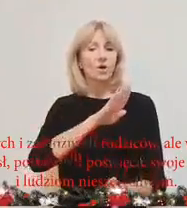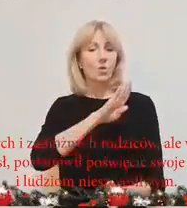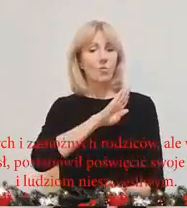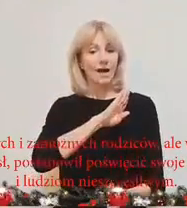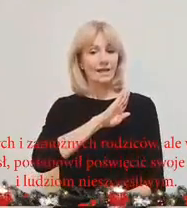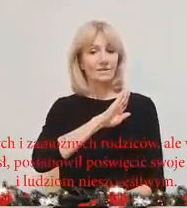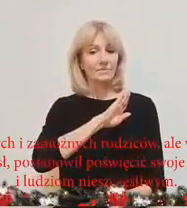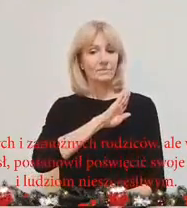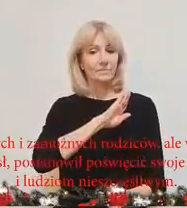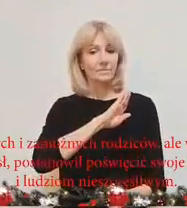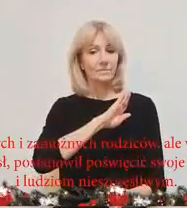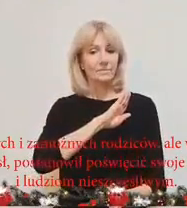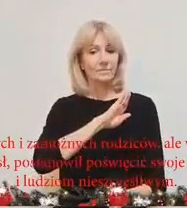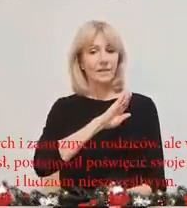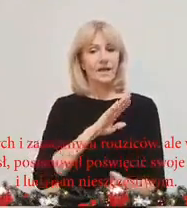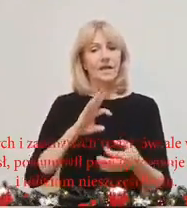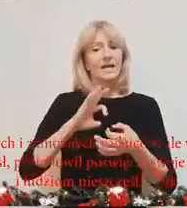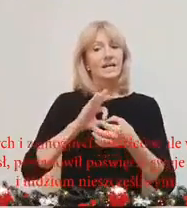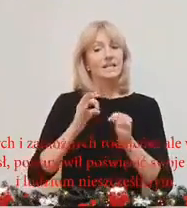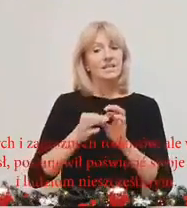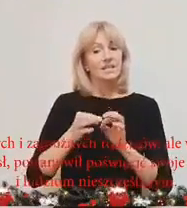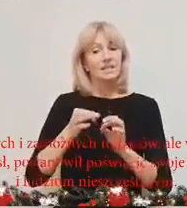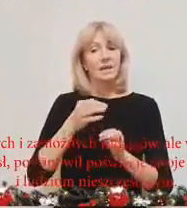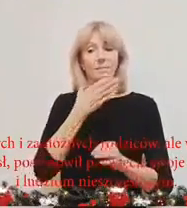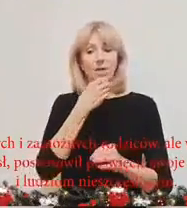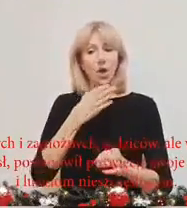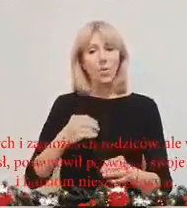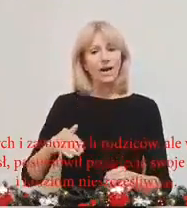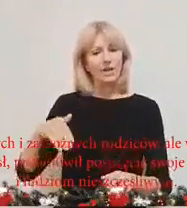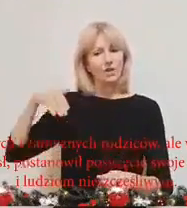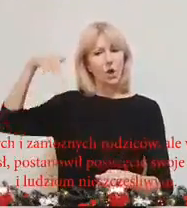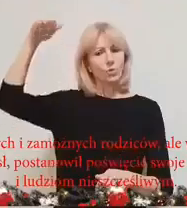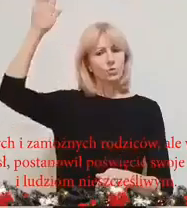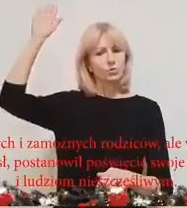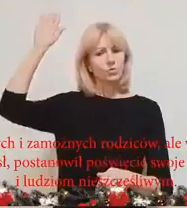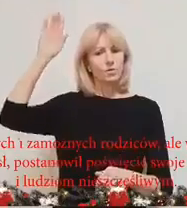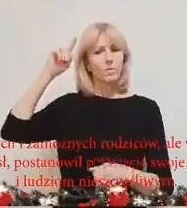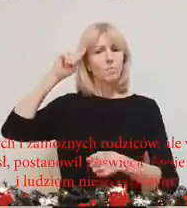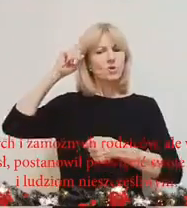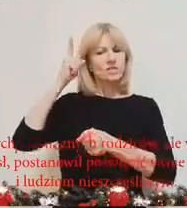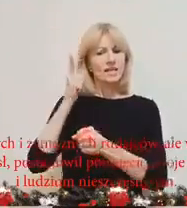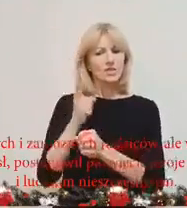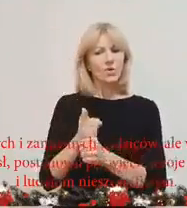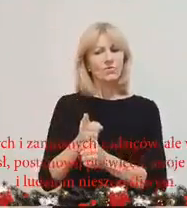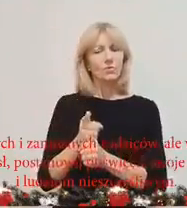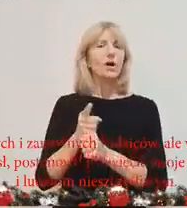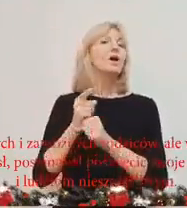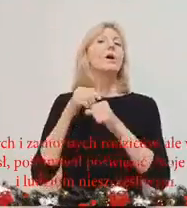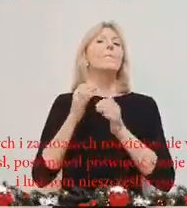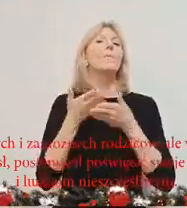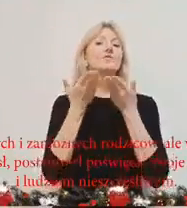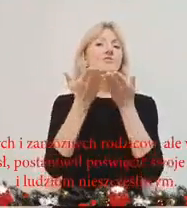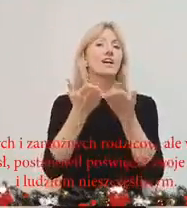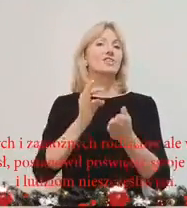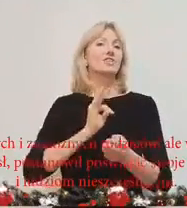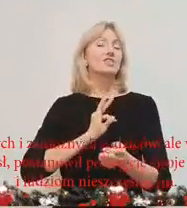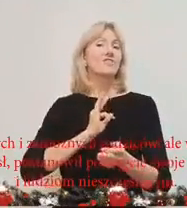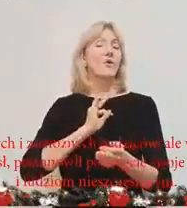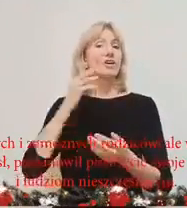umarli. Gdy Mikołaj dorósł, postanowił poświęcić swoje